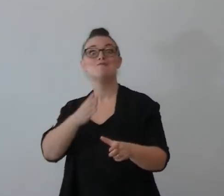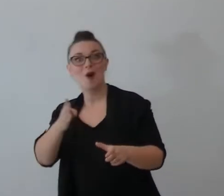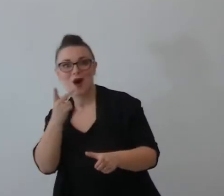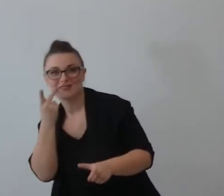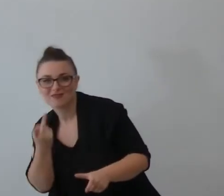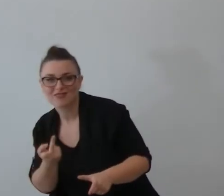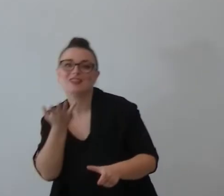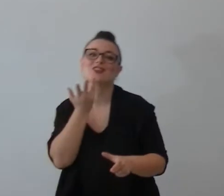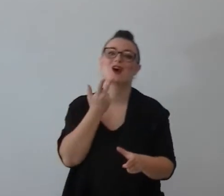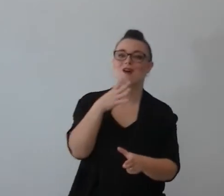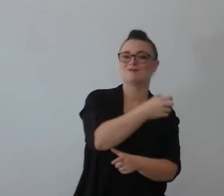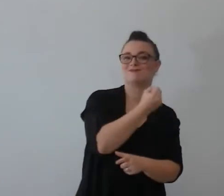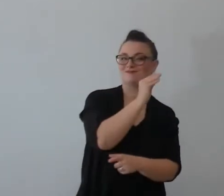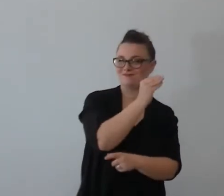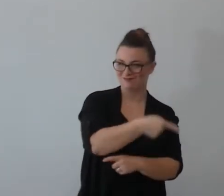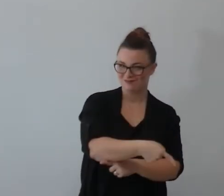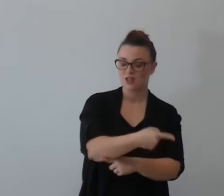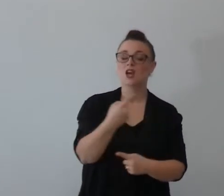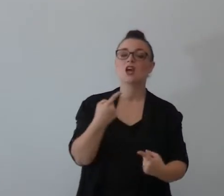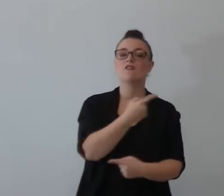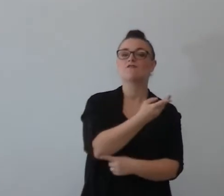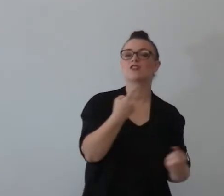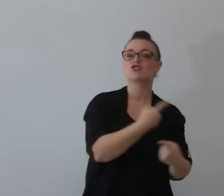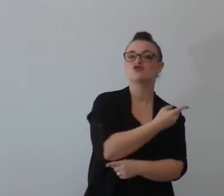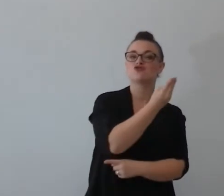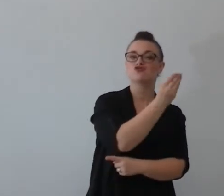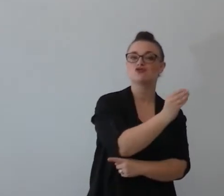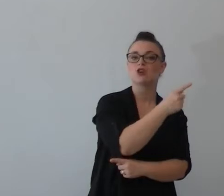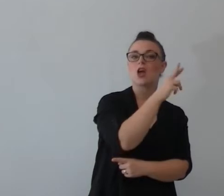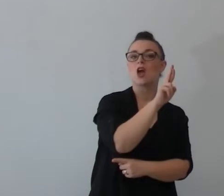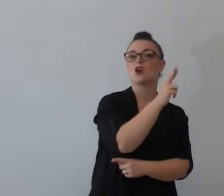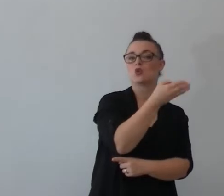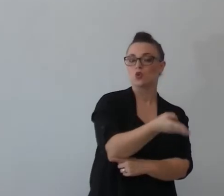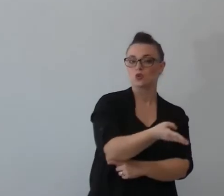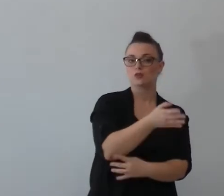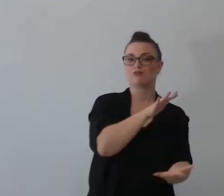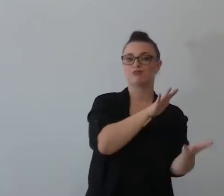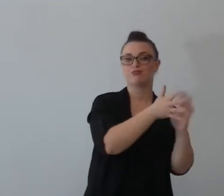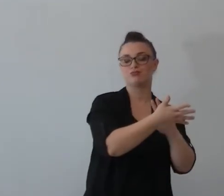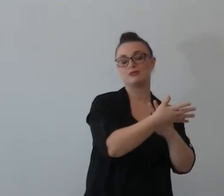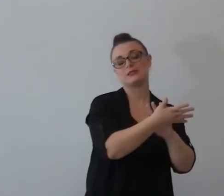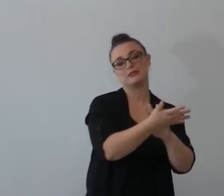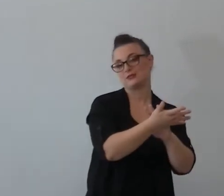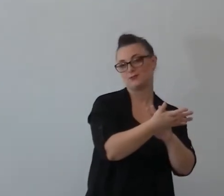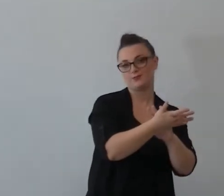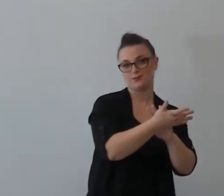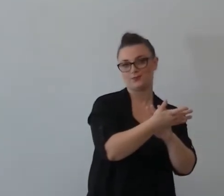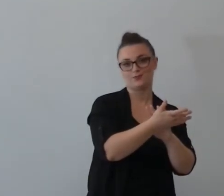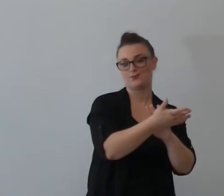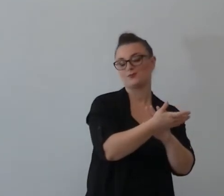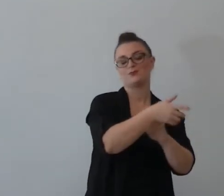quella bella invece Ruth sarebbe stata quella che è andata a letto con un po' la